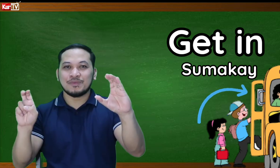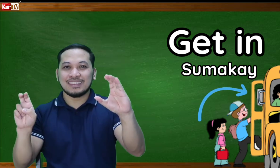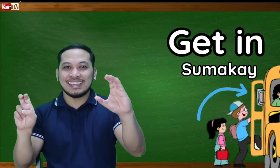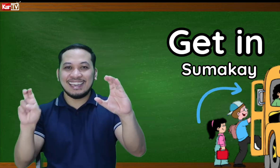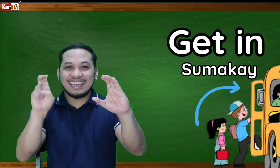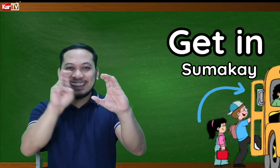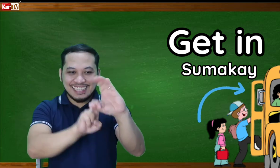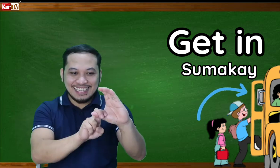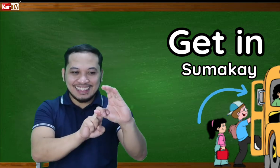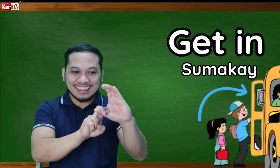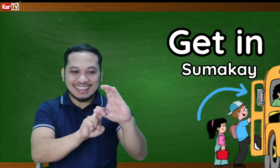Get in.